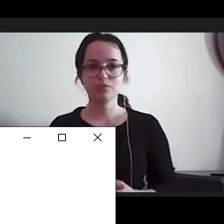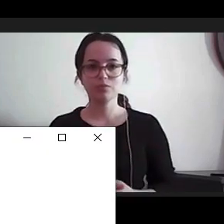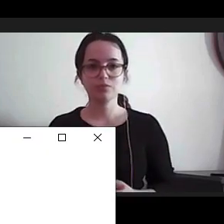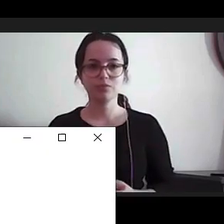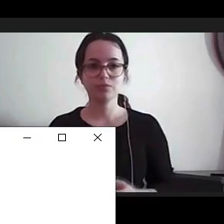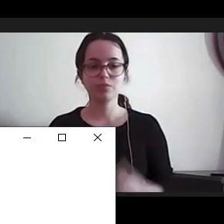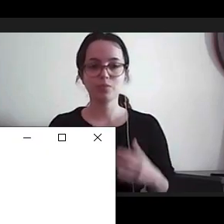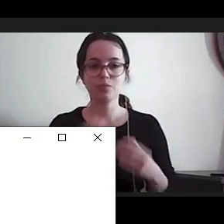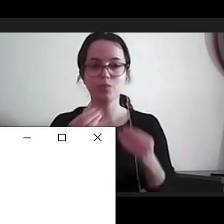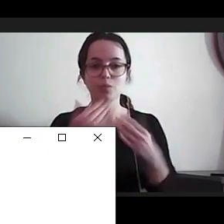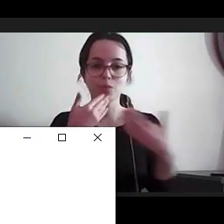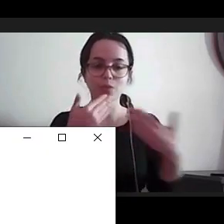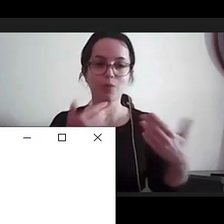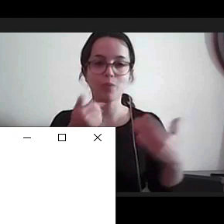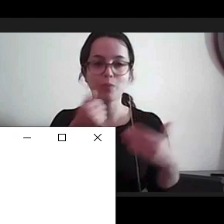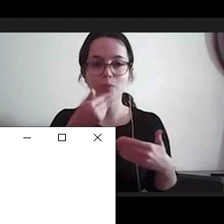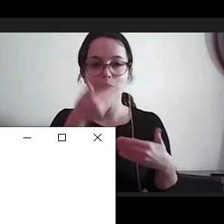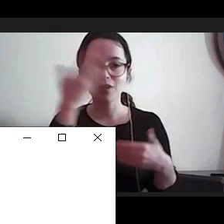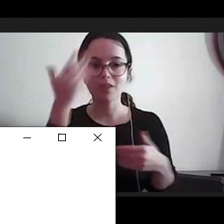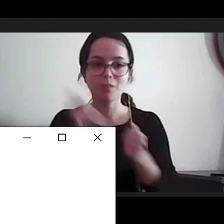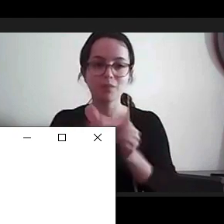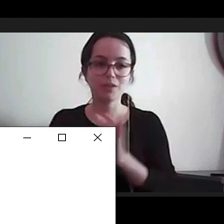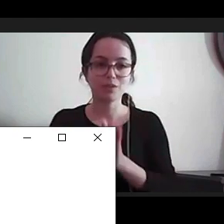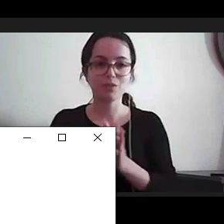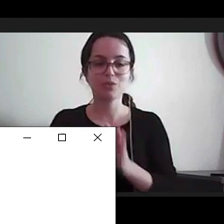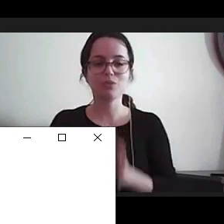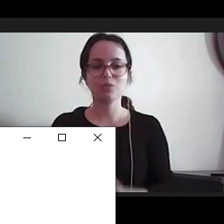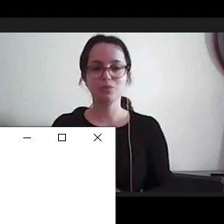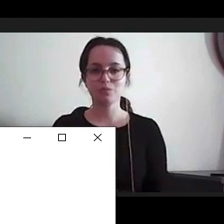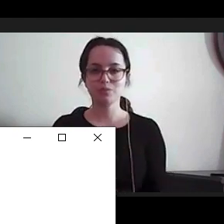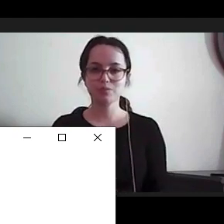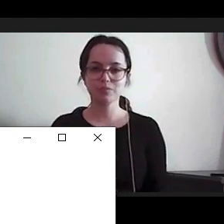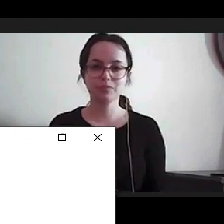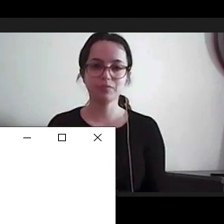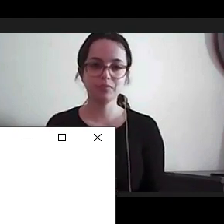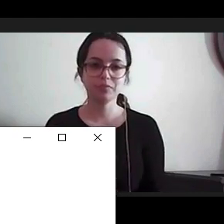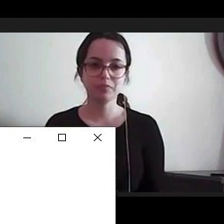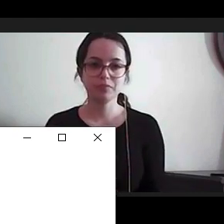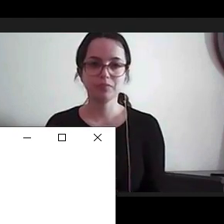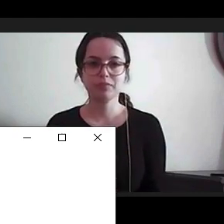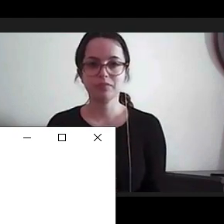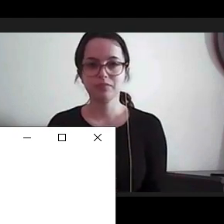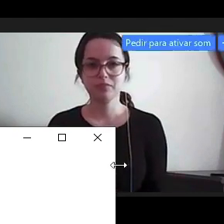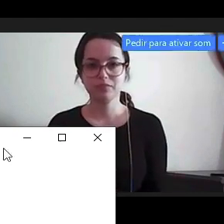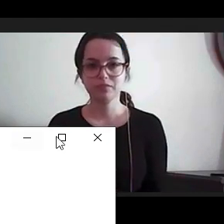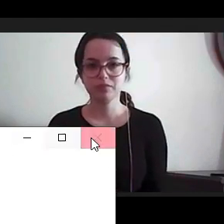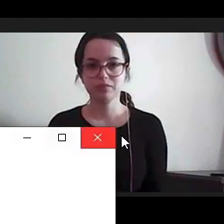obrigada e o resto um bom dia para todos muito obrigada e a todos e